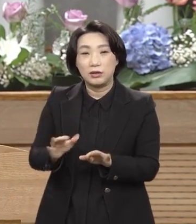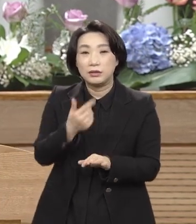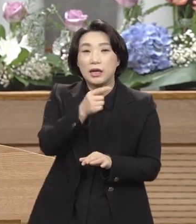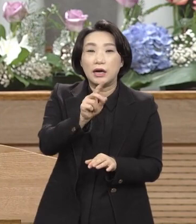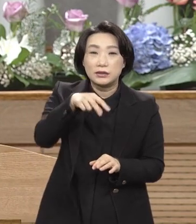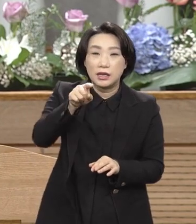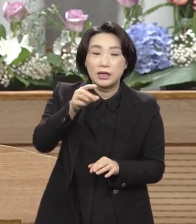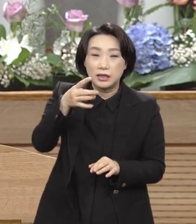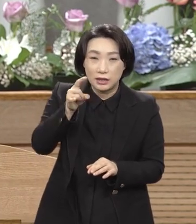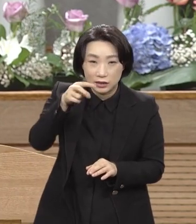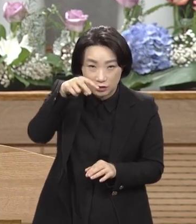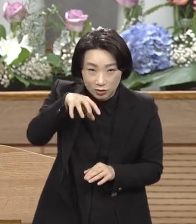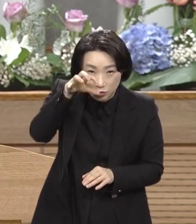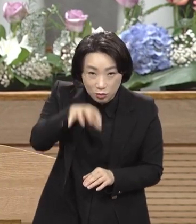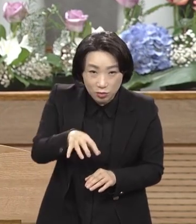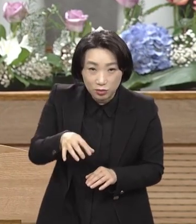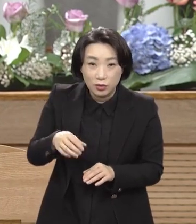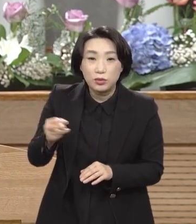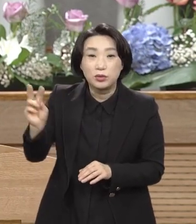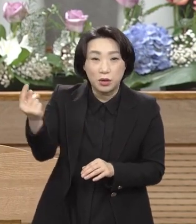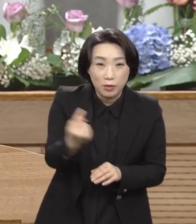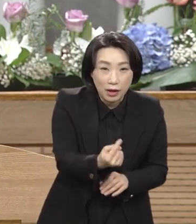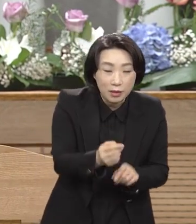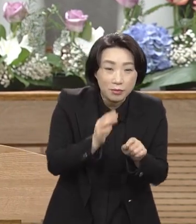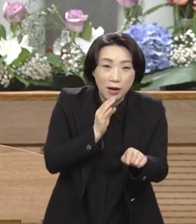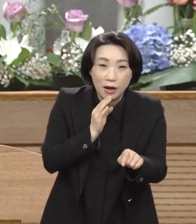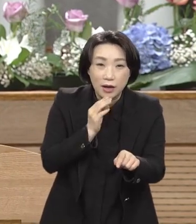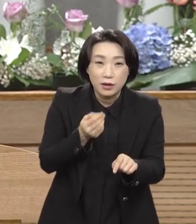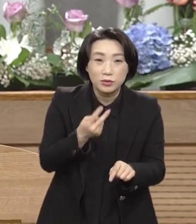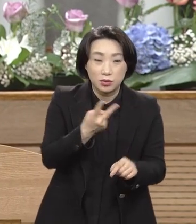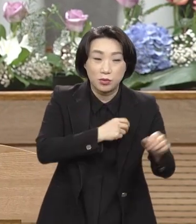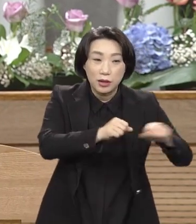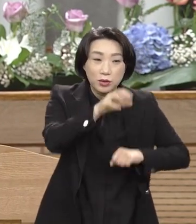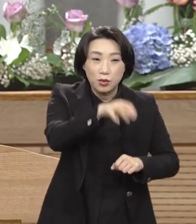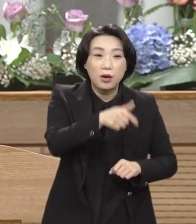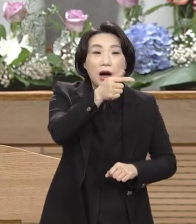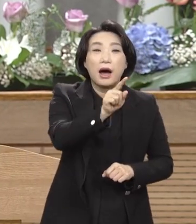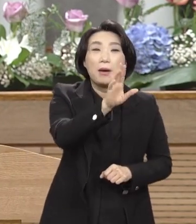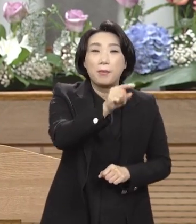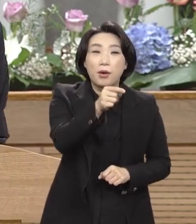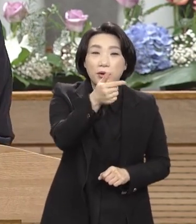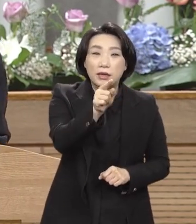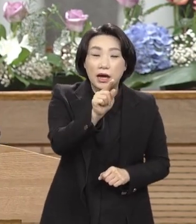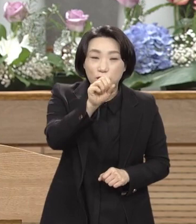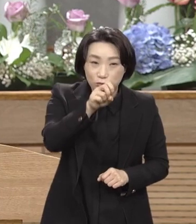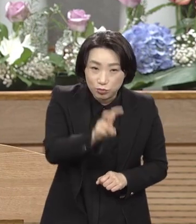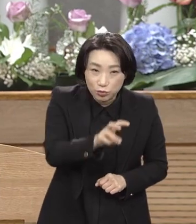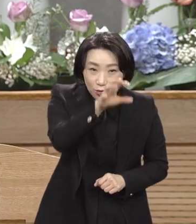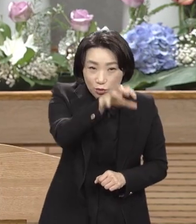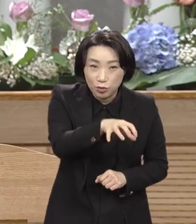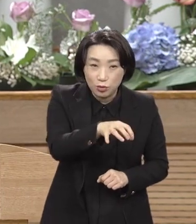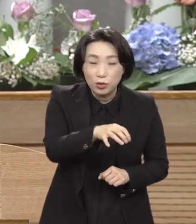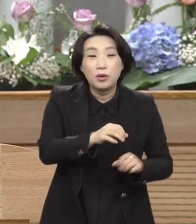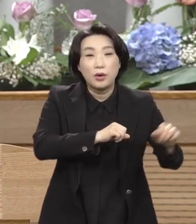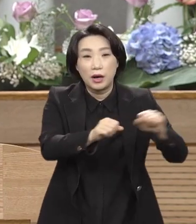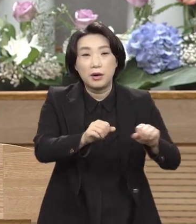가모나움에서 사시면서 갈릴레 바다를 중심으로 역사하셨다 이 말입니다. 그러니까 누가 봐도